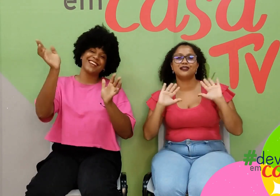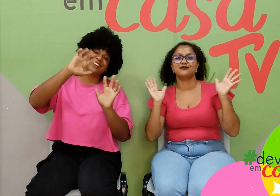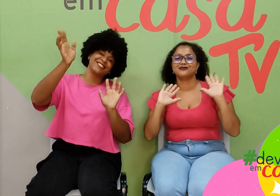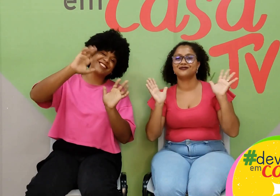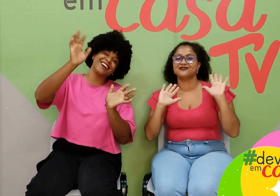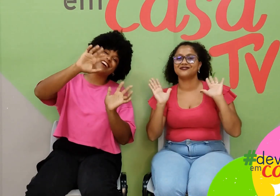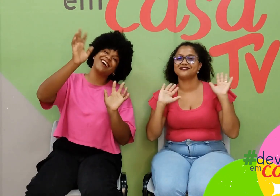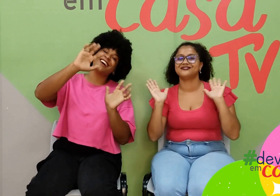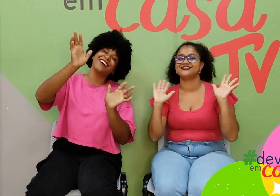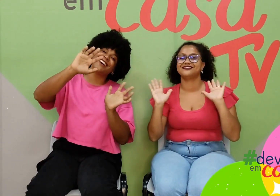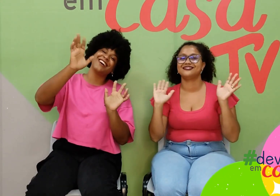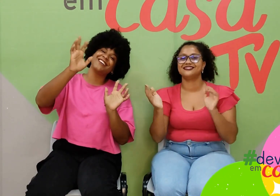Tchau!